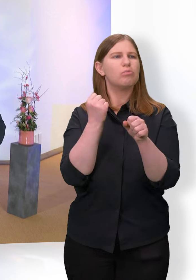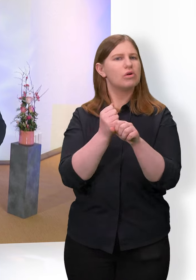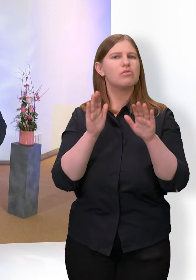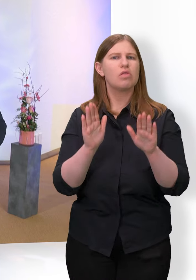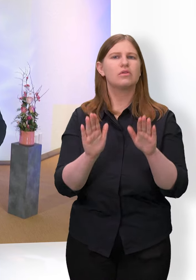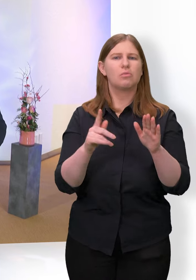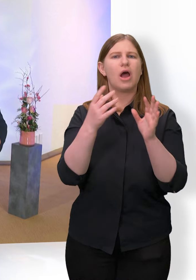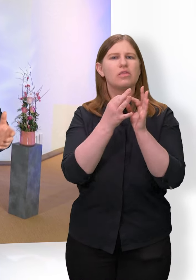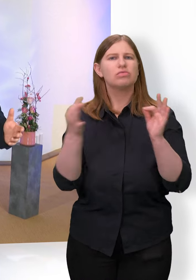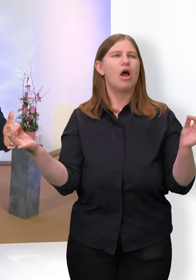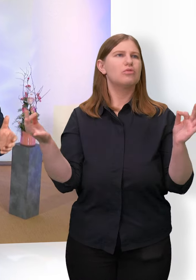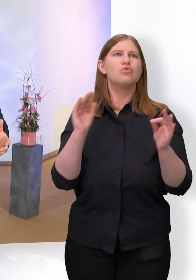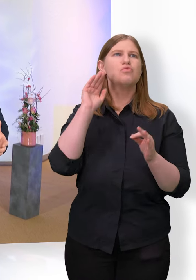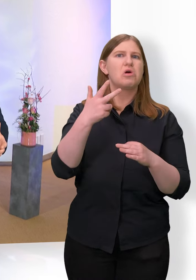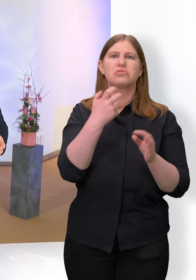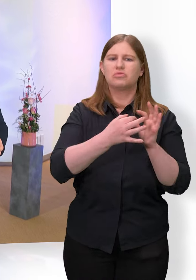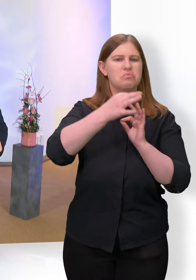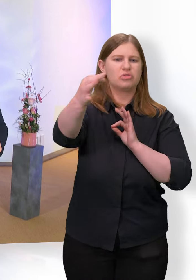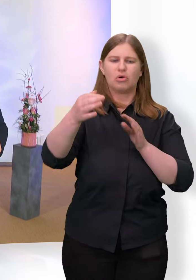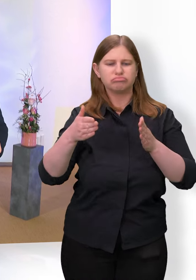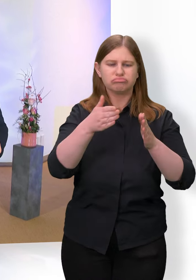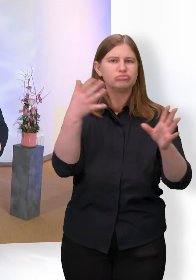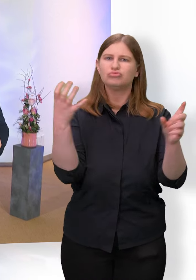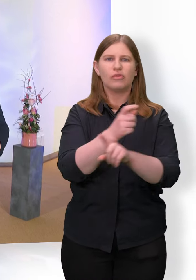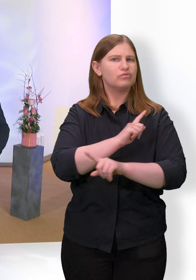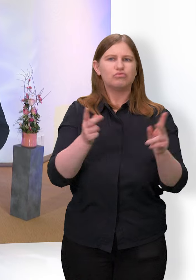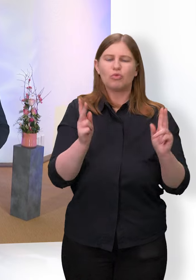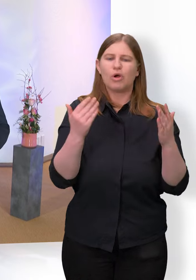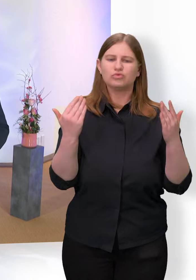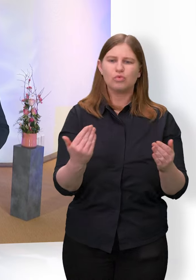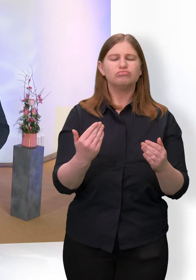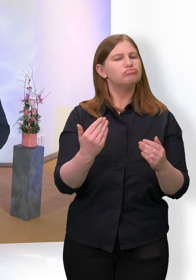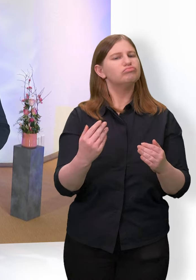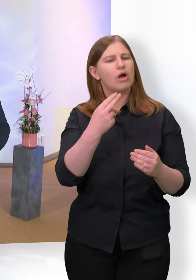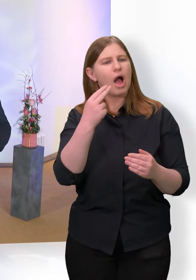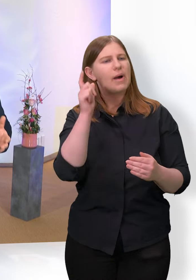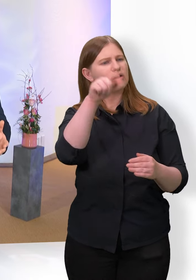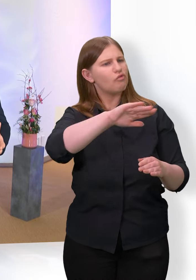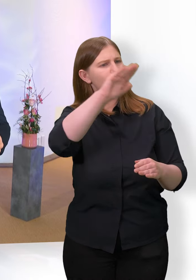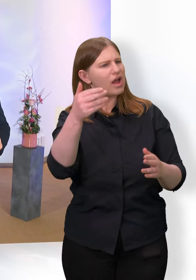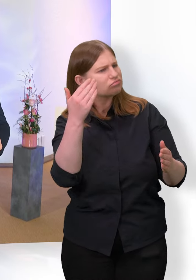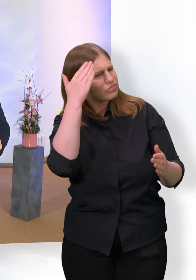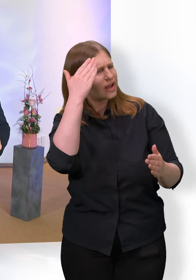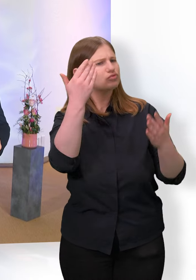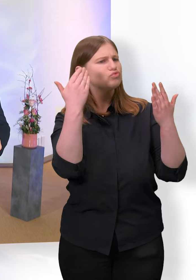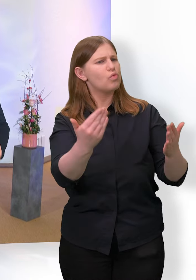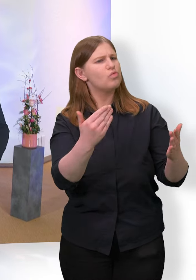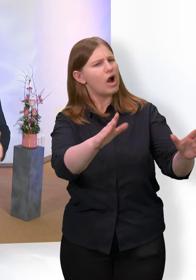schafft er nicht mehr als 30 Meter. Und er kennt den Berg. Und er akzeptiert ihn. Wenn es kein